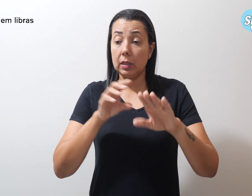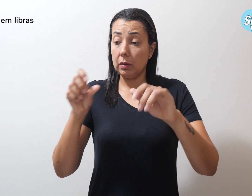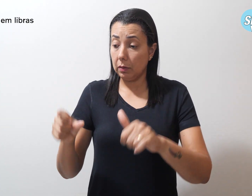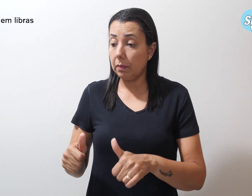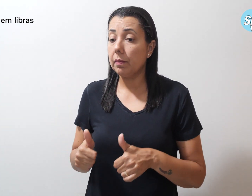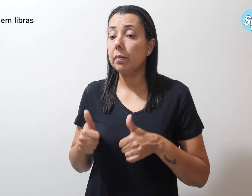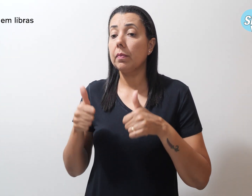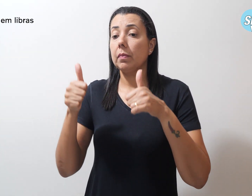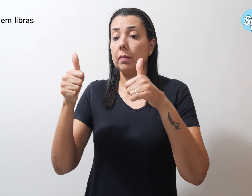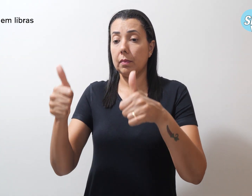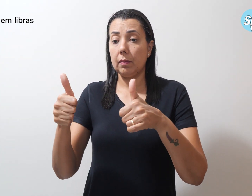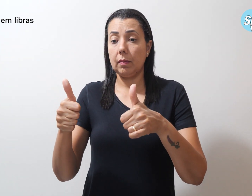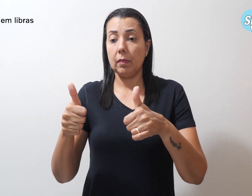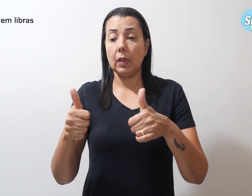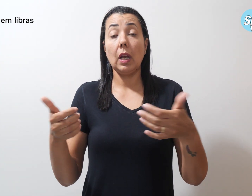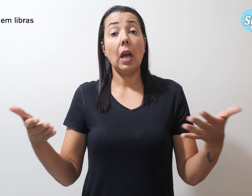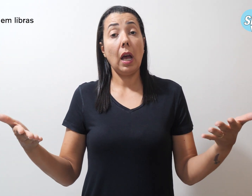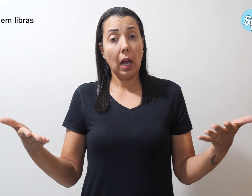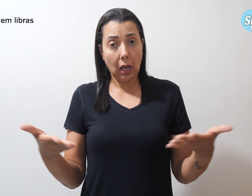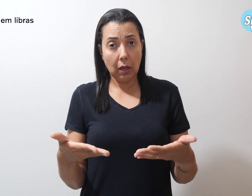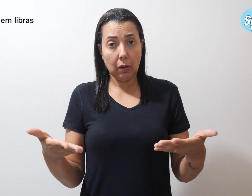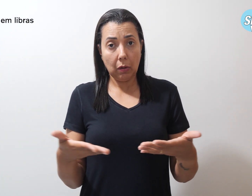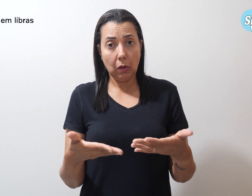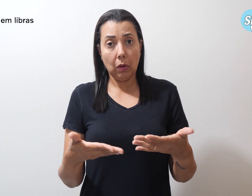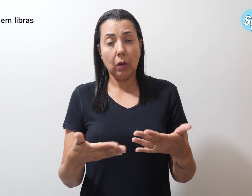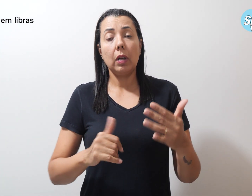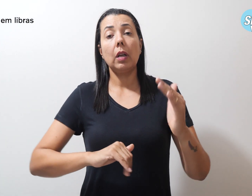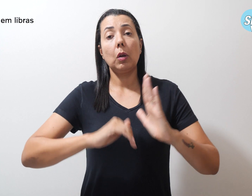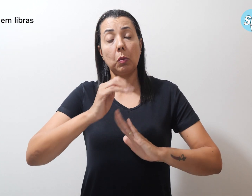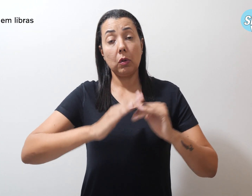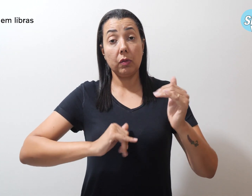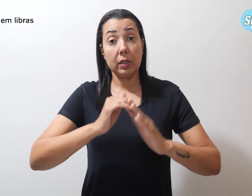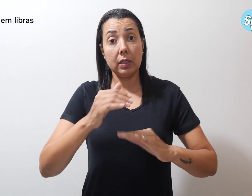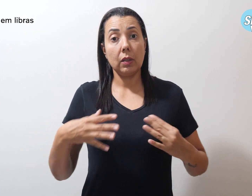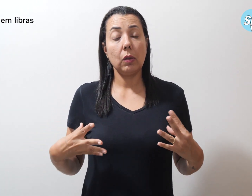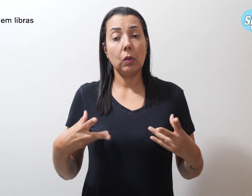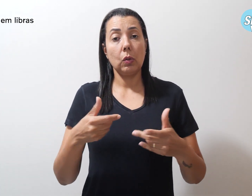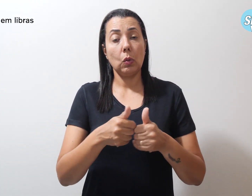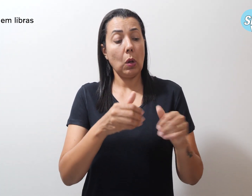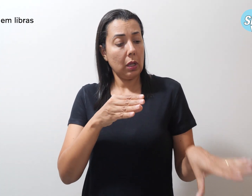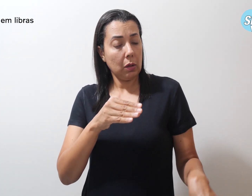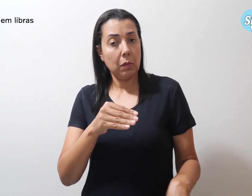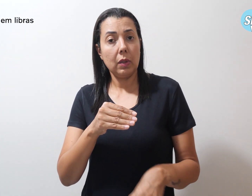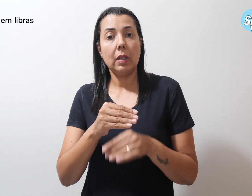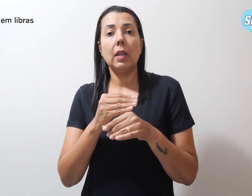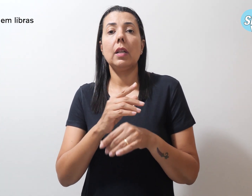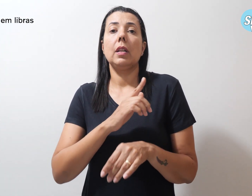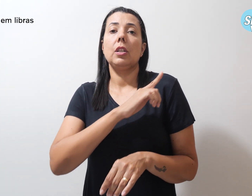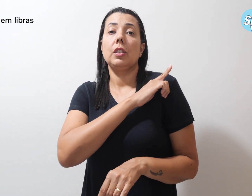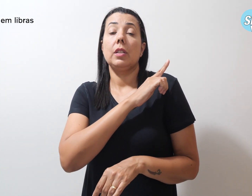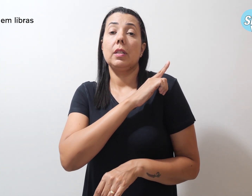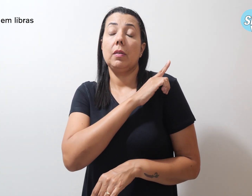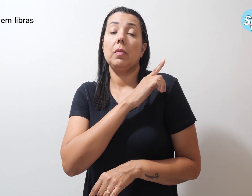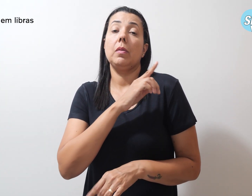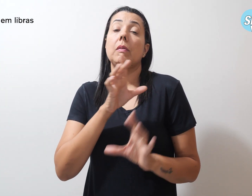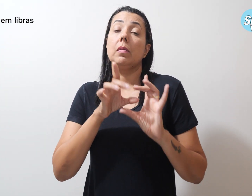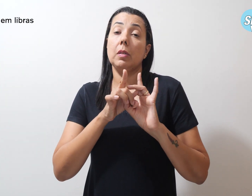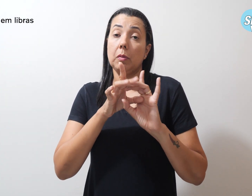Atualmente, a função está totalmente integrada à gestão democrática, sendo